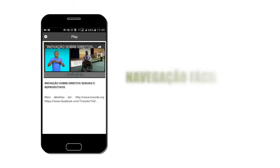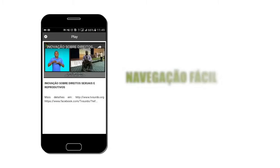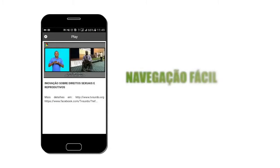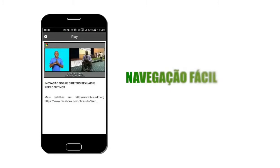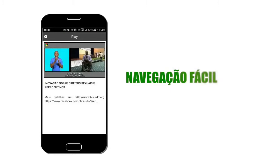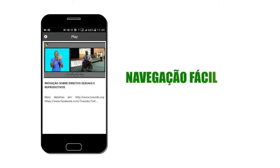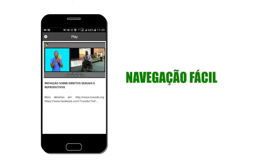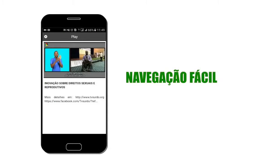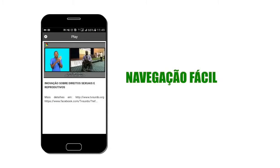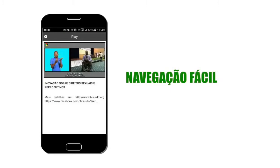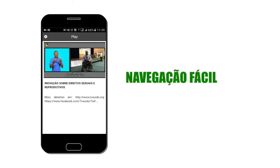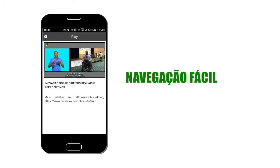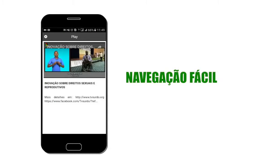É fácil de usá-lo.